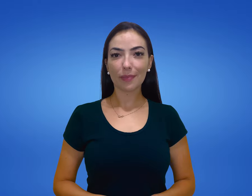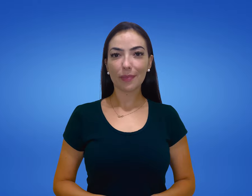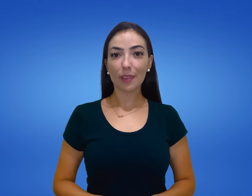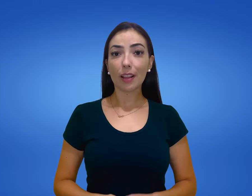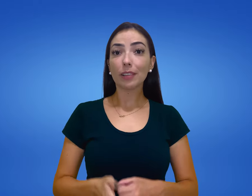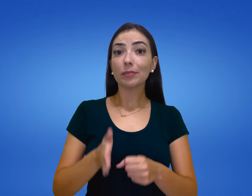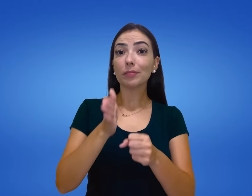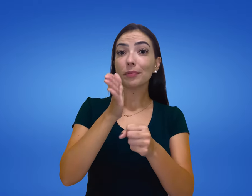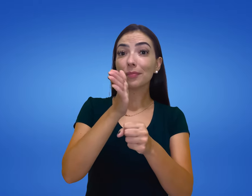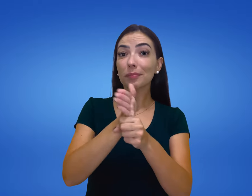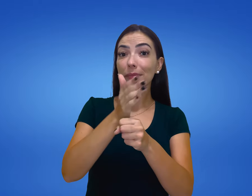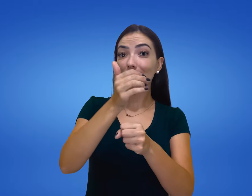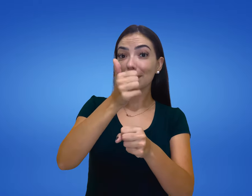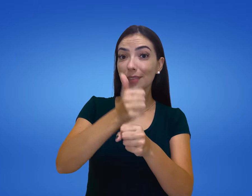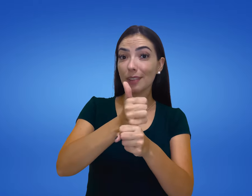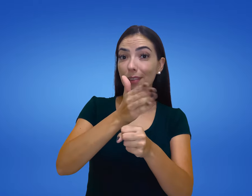Batata doce